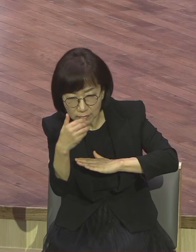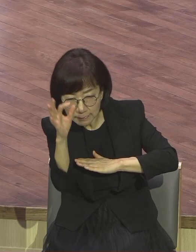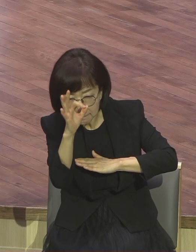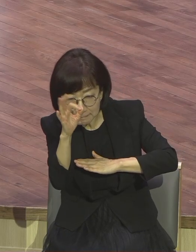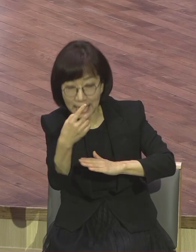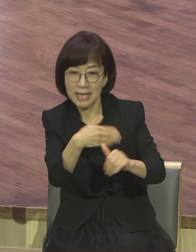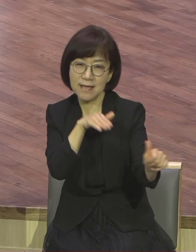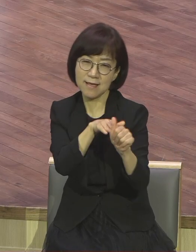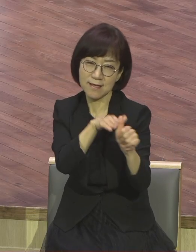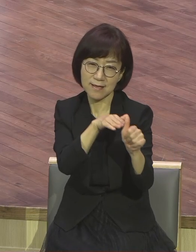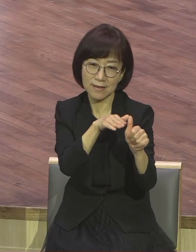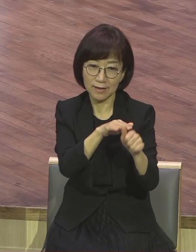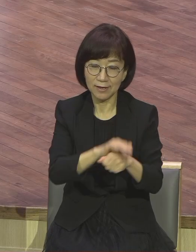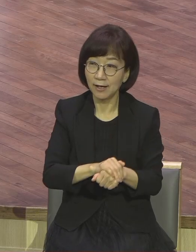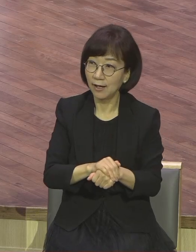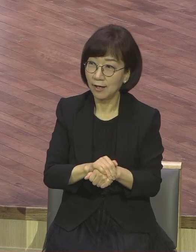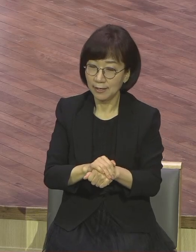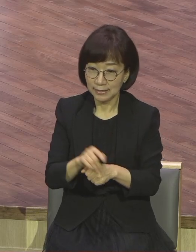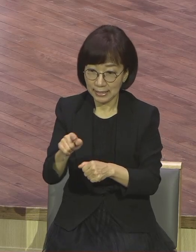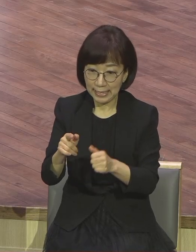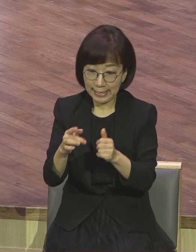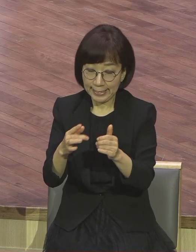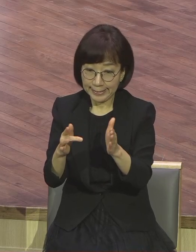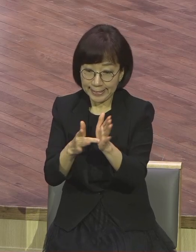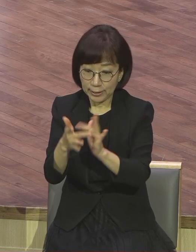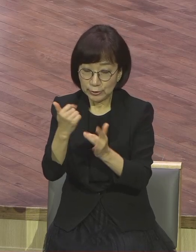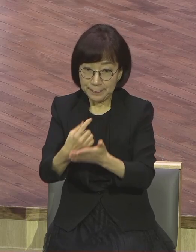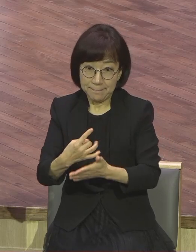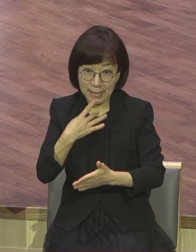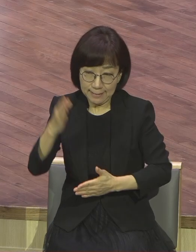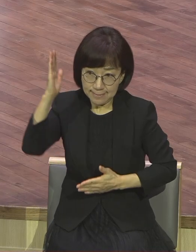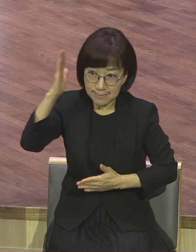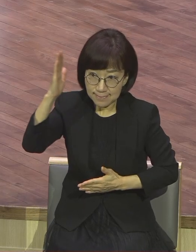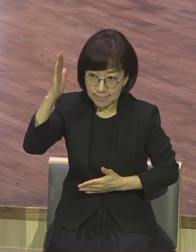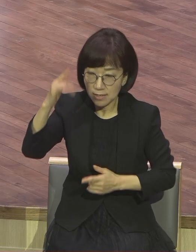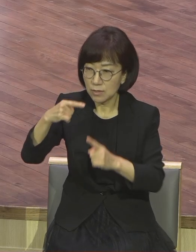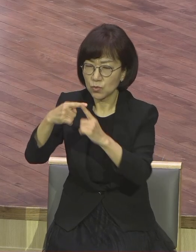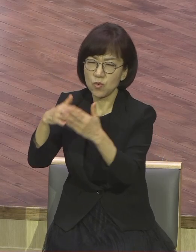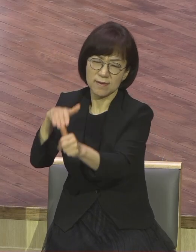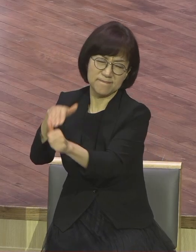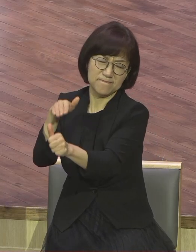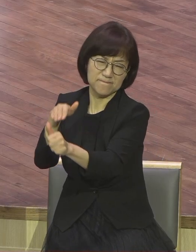오직 예수 말하는 교회 박살 내버려요. 중상모락 해가지고 디뎌 씌워버려요.